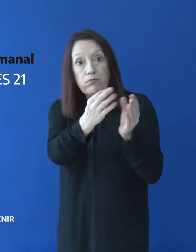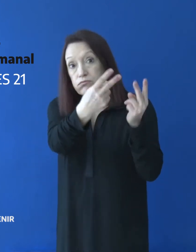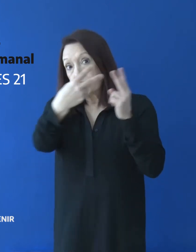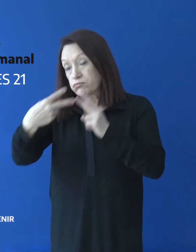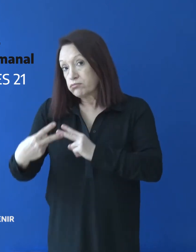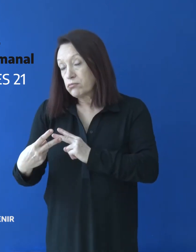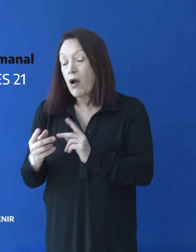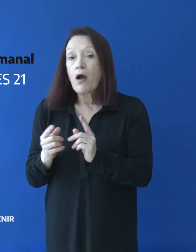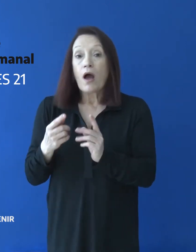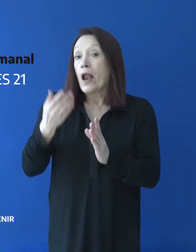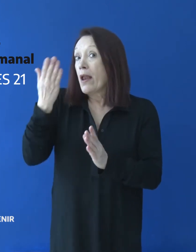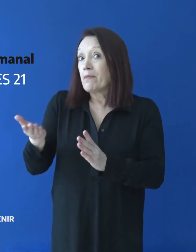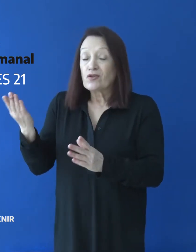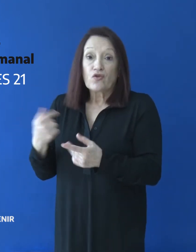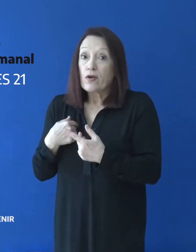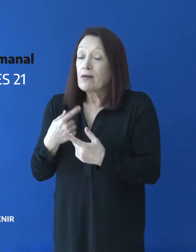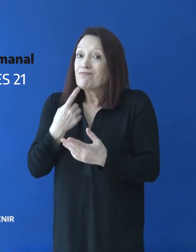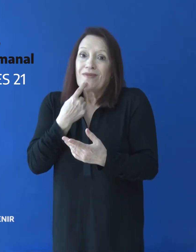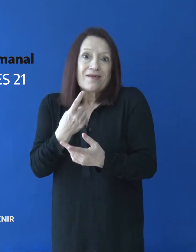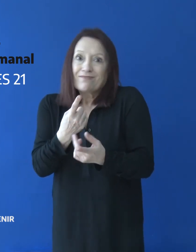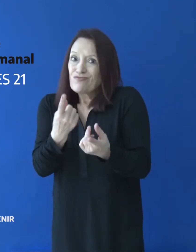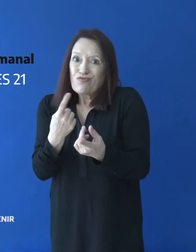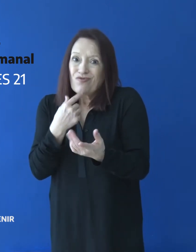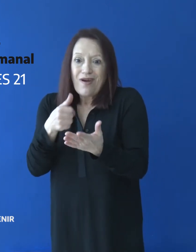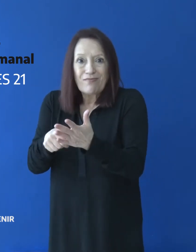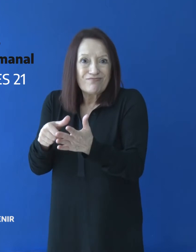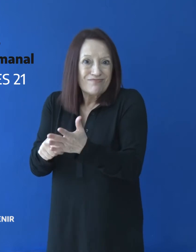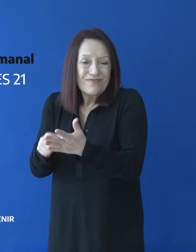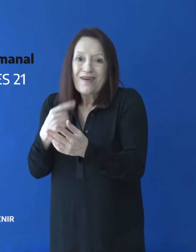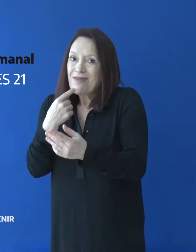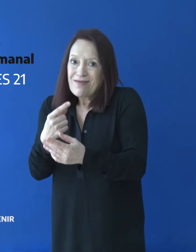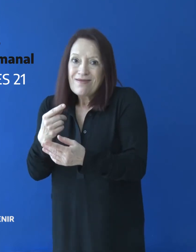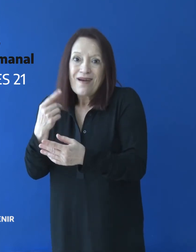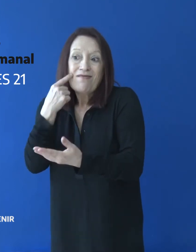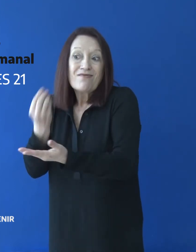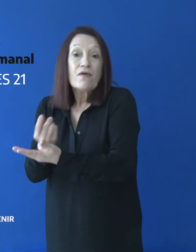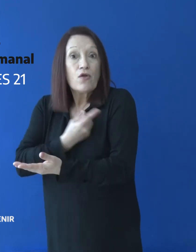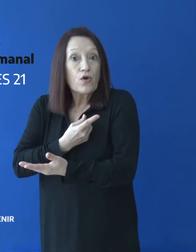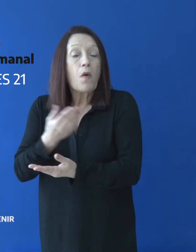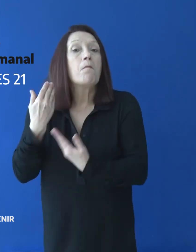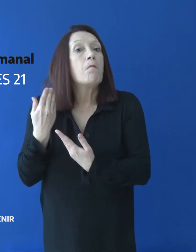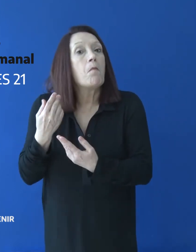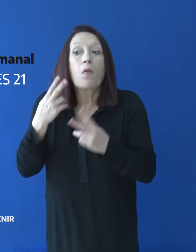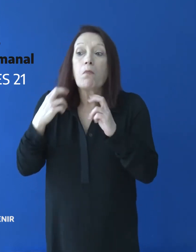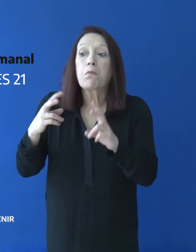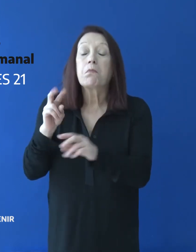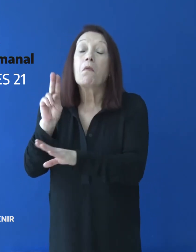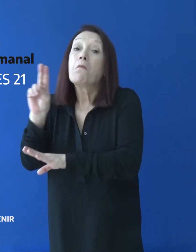Aquellos casos que no cumplen con estos requisitos serán analizados puntualmente por la autoridad sanitaria.